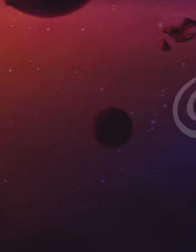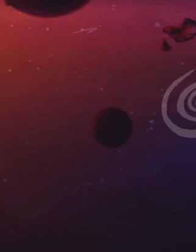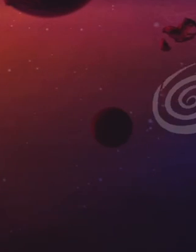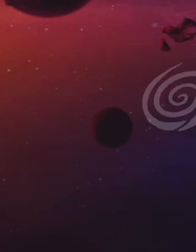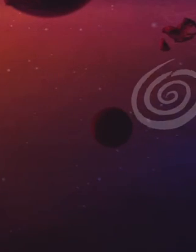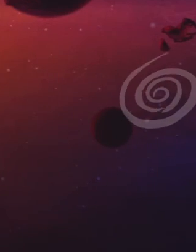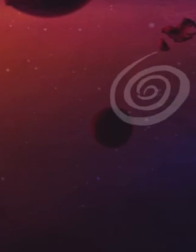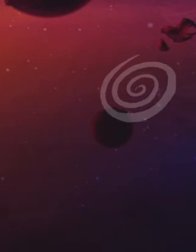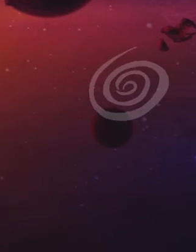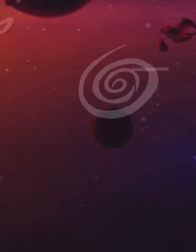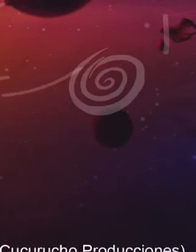¡Suscríbete! ¡Suscríbete!